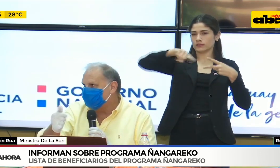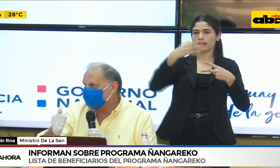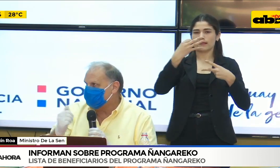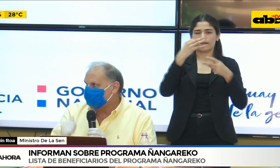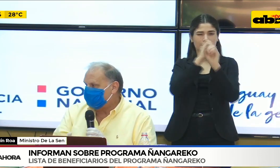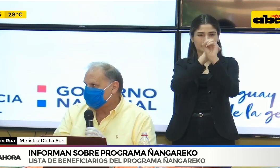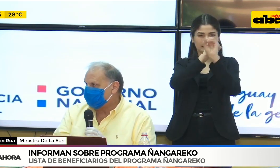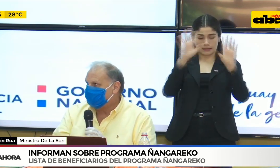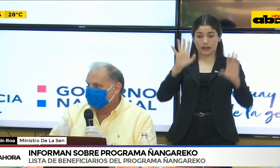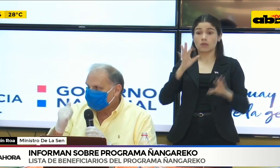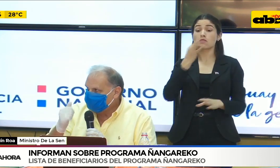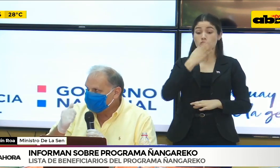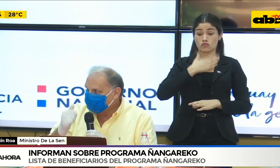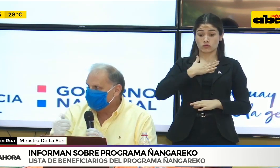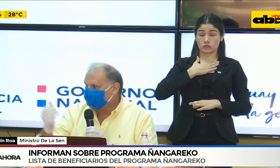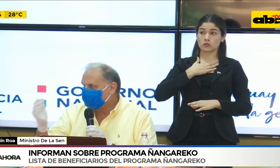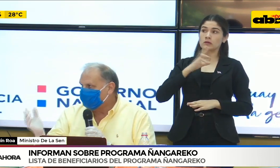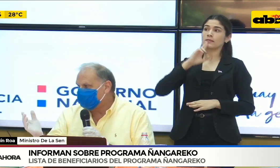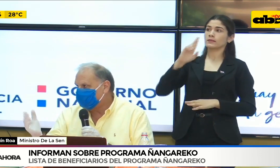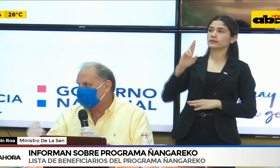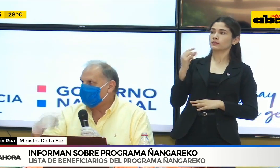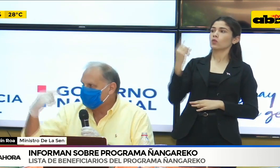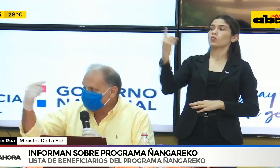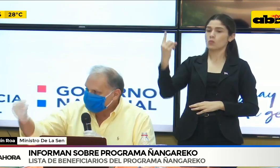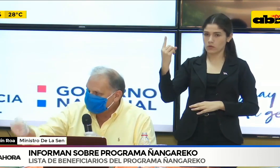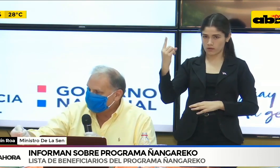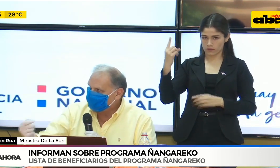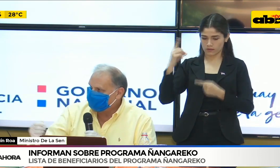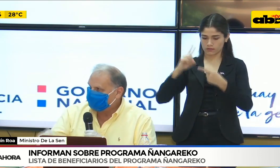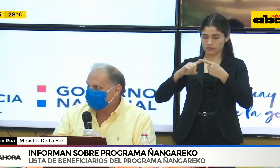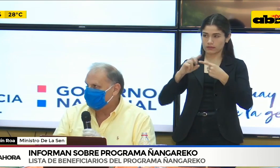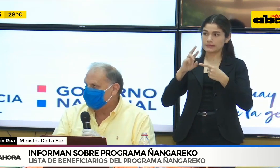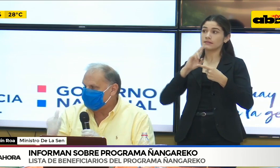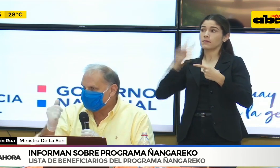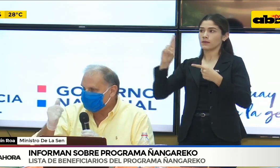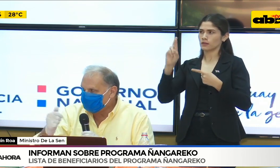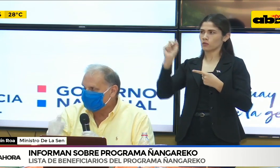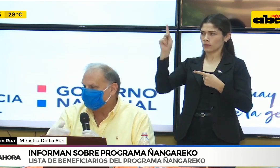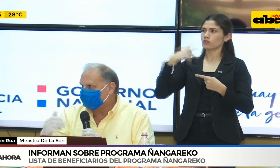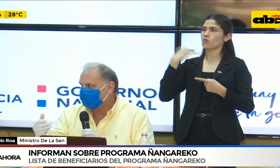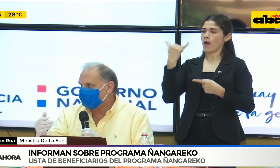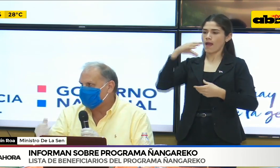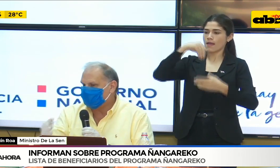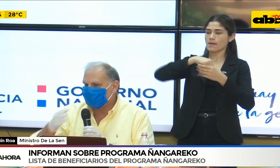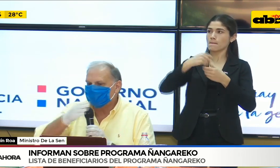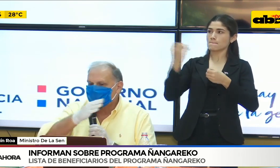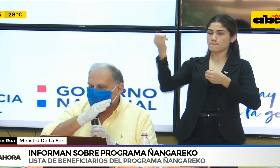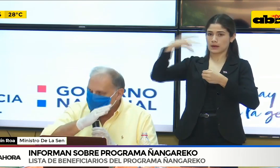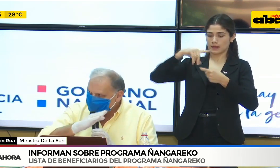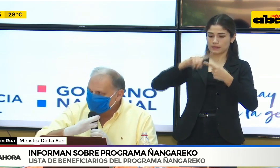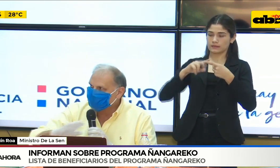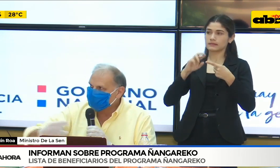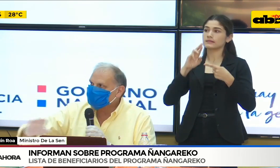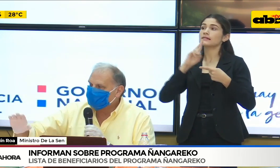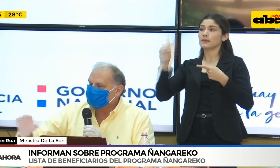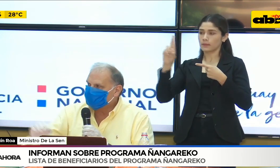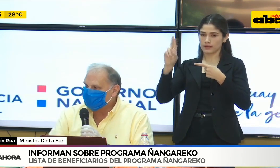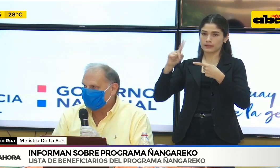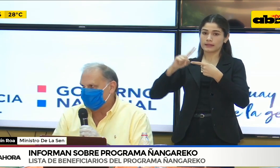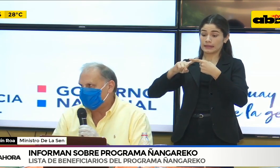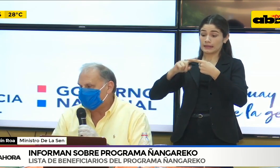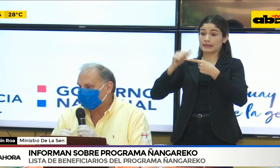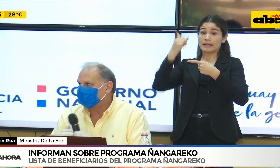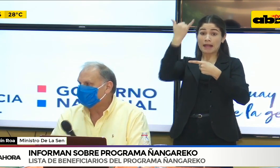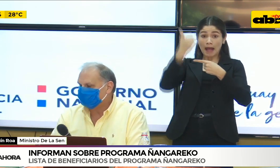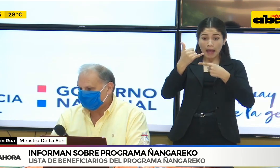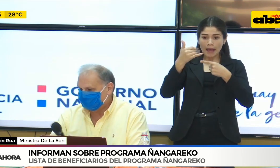di el uno y ¿qué pasa? Di el uno, tengo billetera y recibo inmediatamente. Di el uno, no tengo billetera y es un proceso de apertura